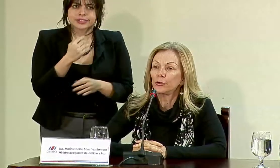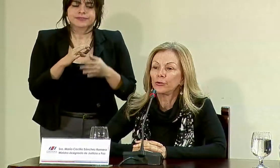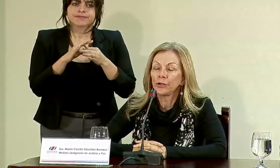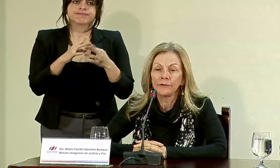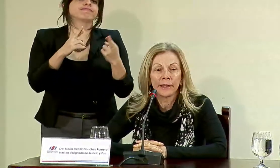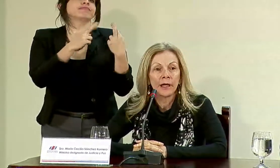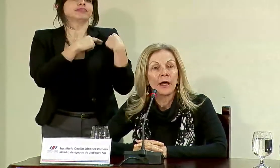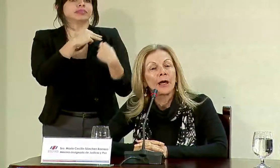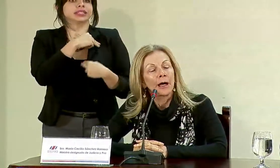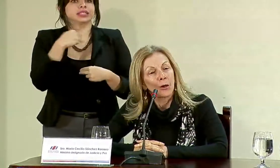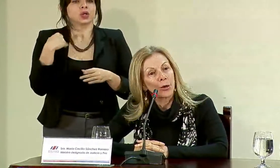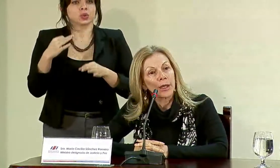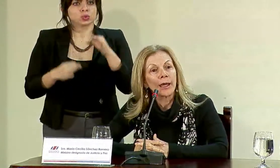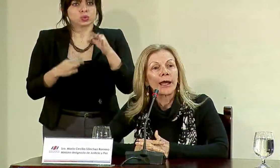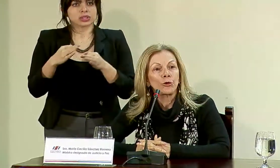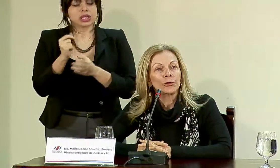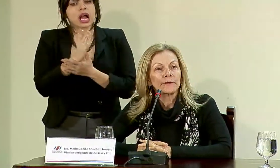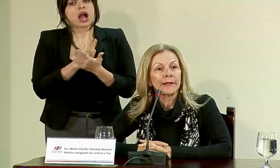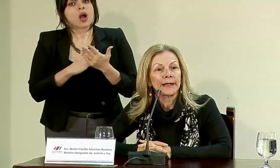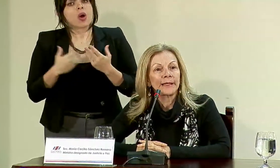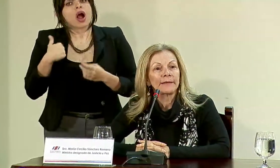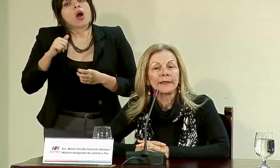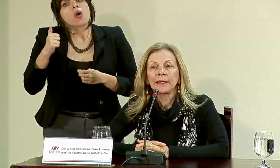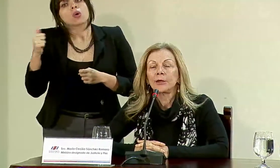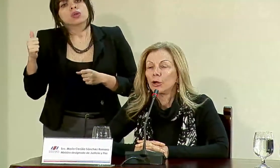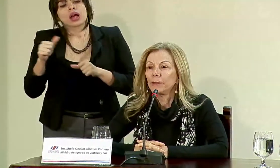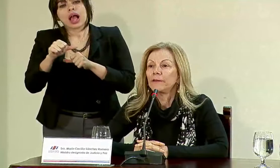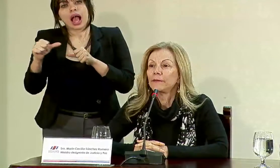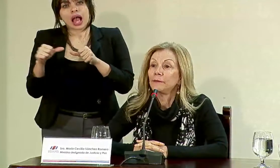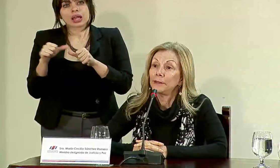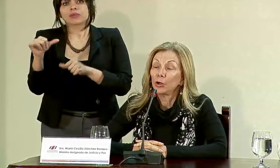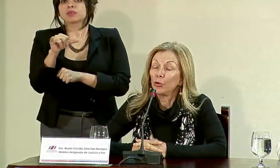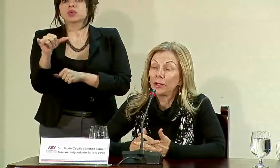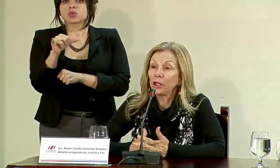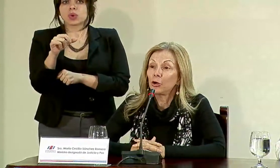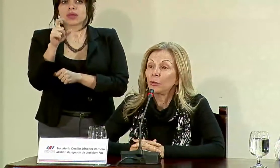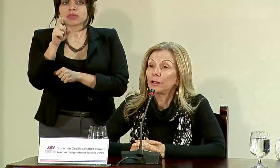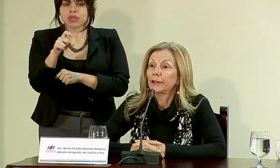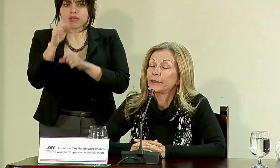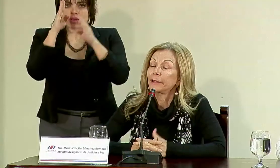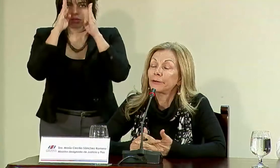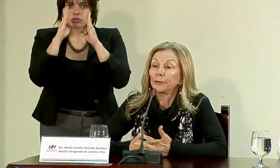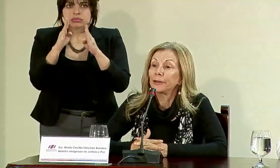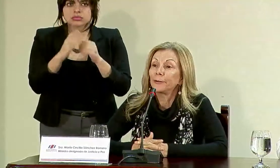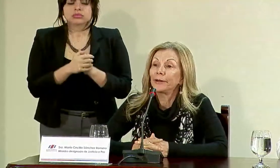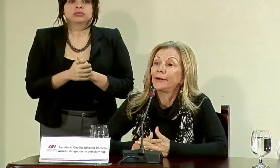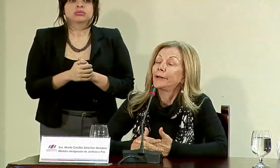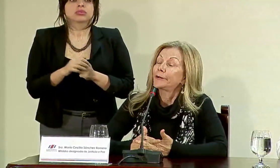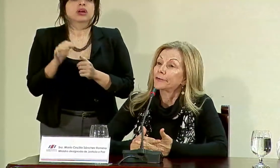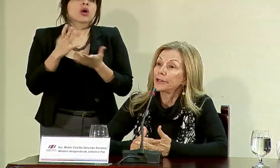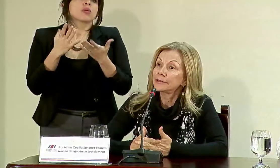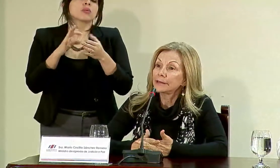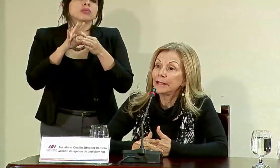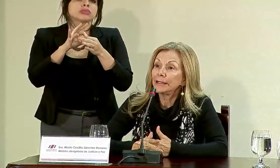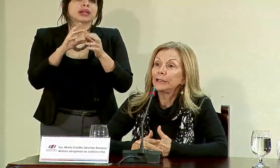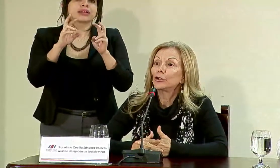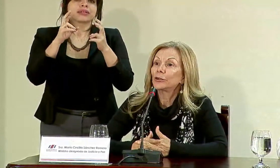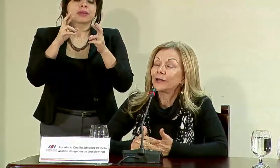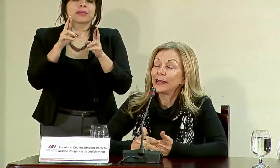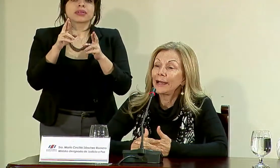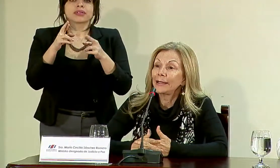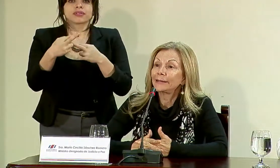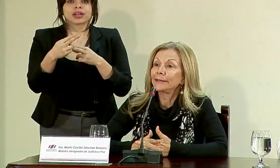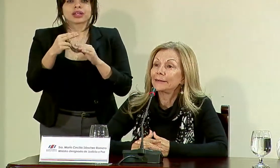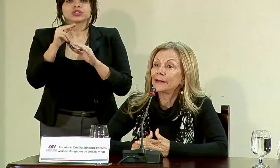al ministerio de justicia aunque hay otras áreas que igualmente se deben cubrir como la que tiene que ver con el tema registral,